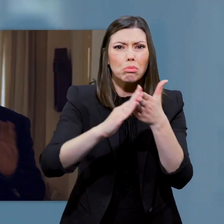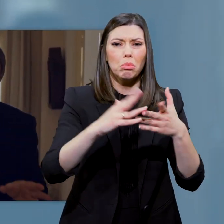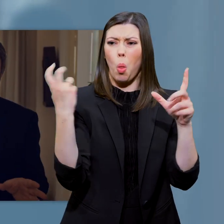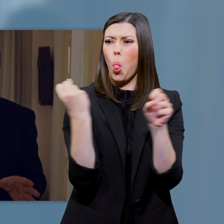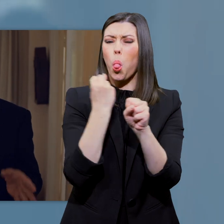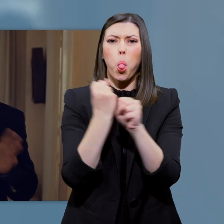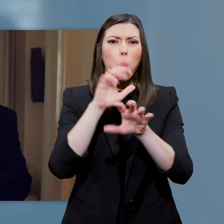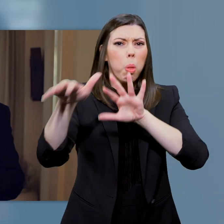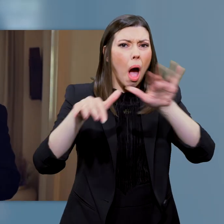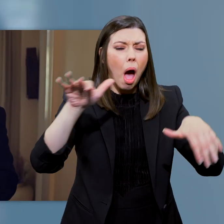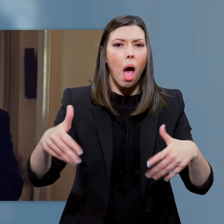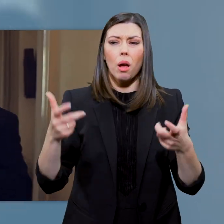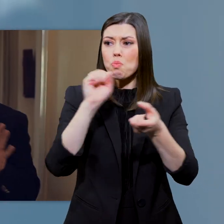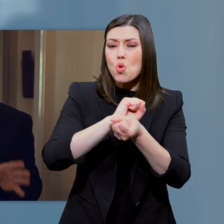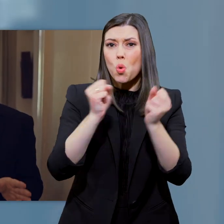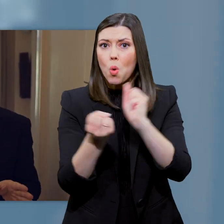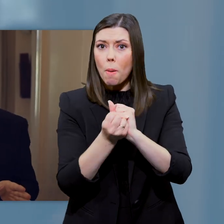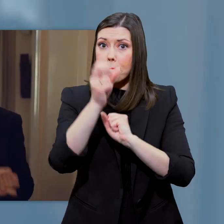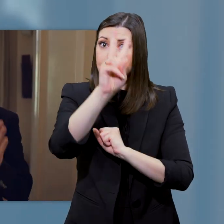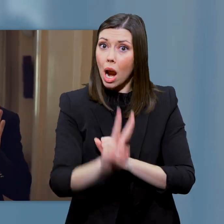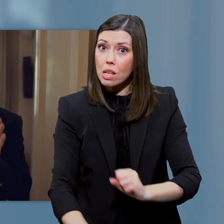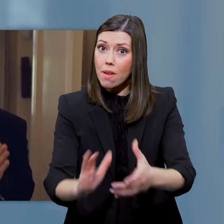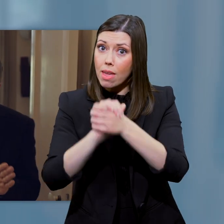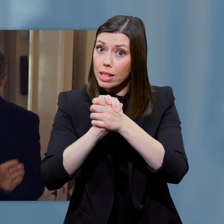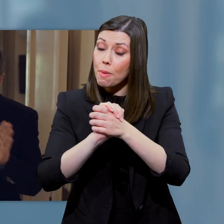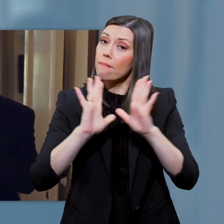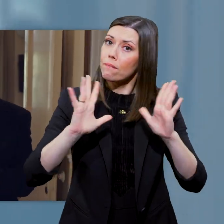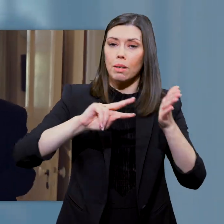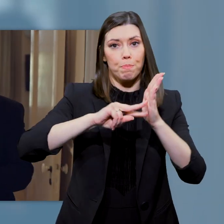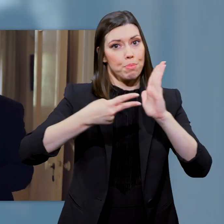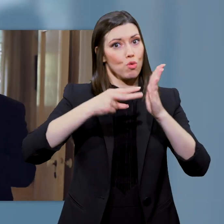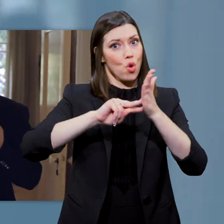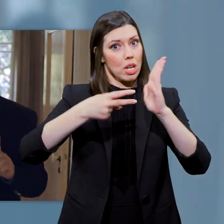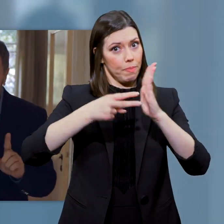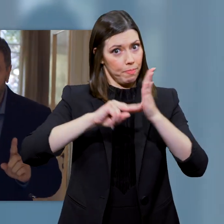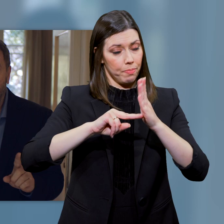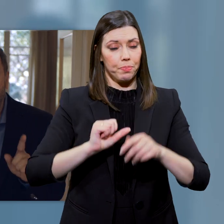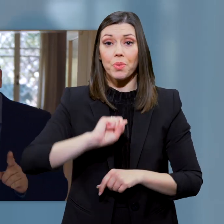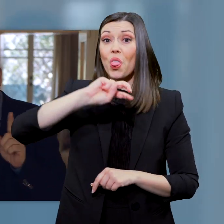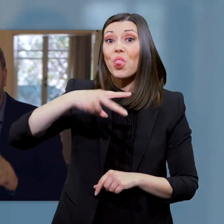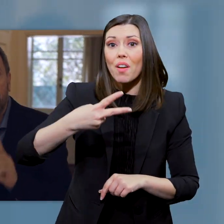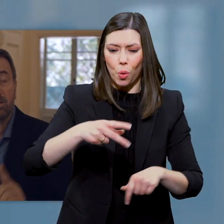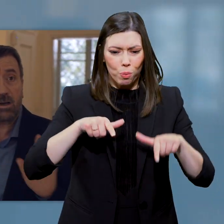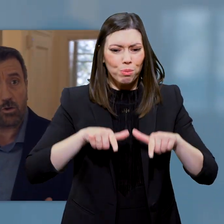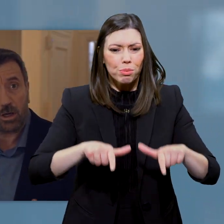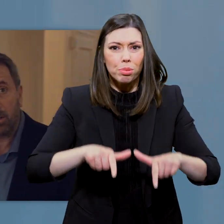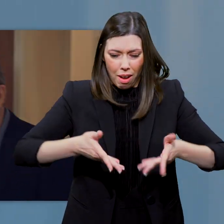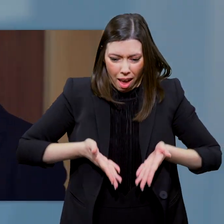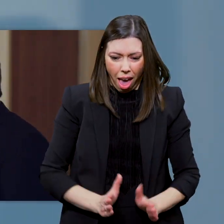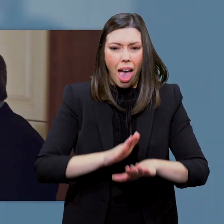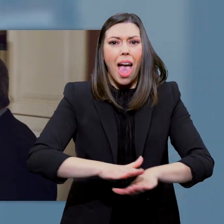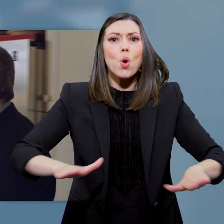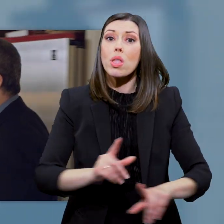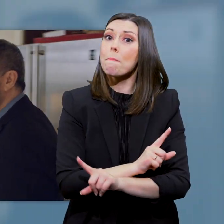Δουλειές, συνατρήσεις, ασπασμοί, χαιρετισμοί, με ευλαβική προσοχή. Δεύτερον, όχι babysitting στα εγγόνια.